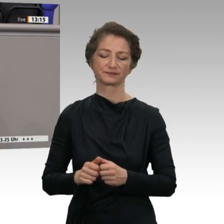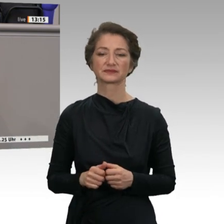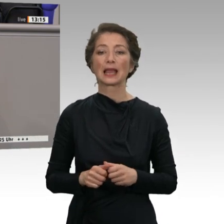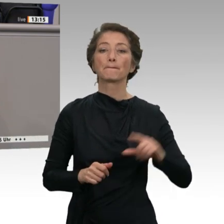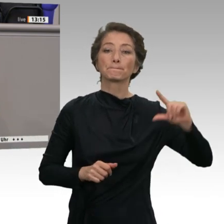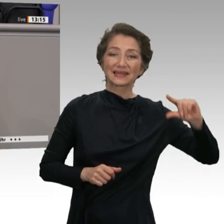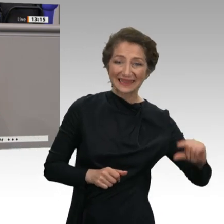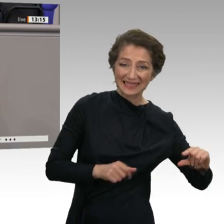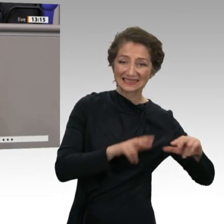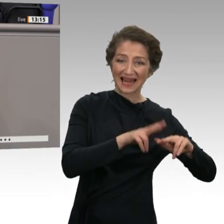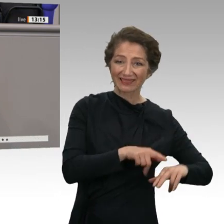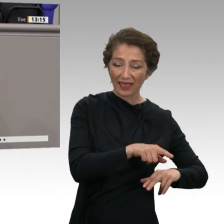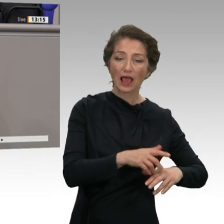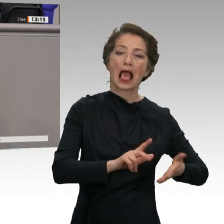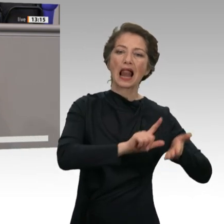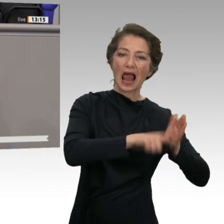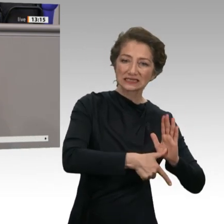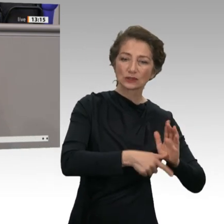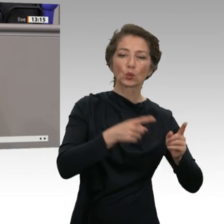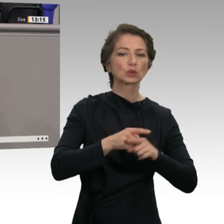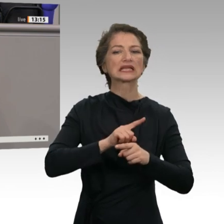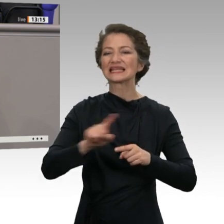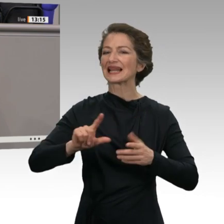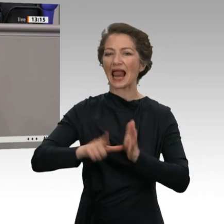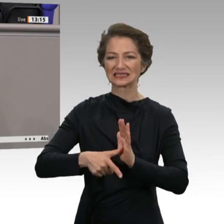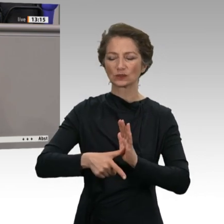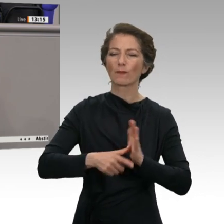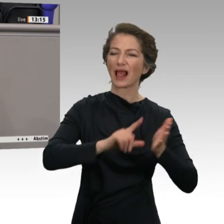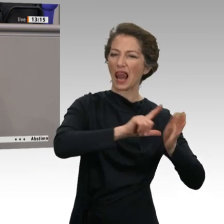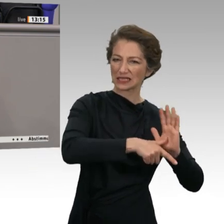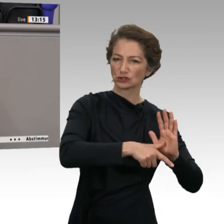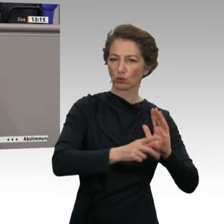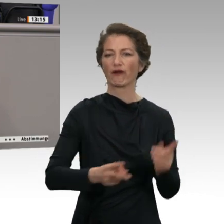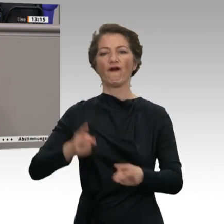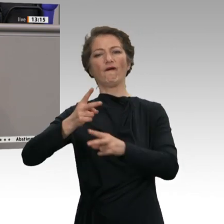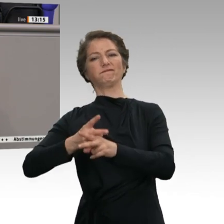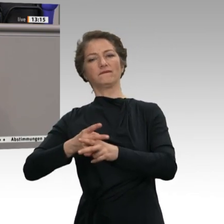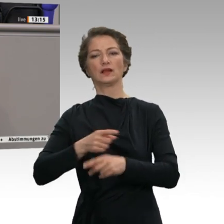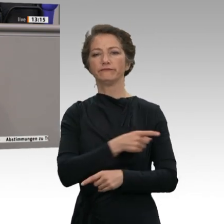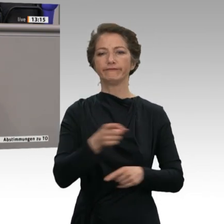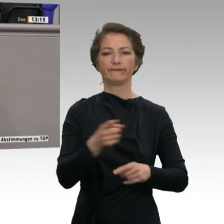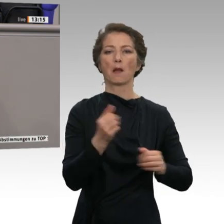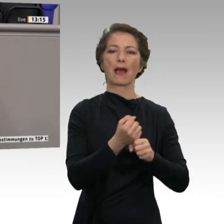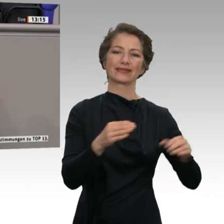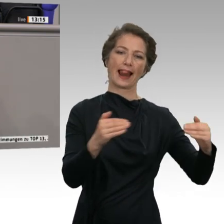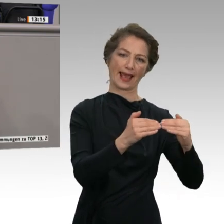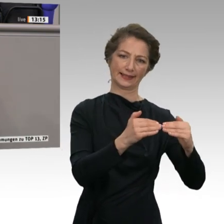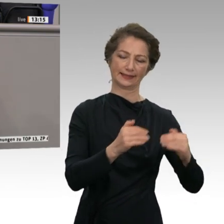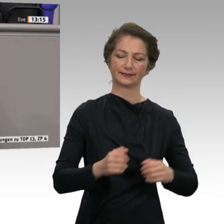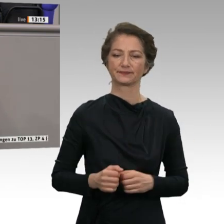nivelliert Leistung und Nichtleistung. Auch der Antrag der Grünen ist weniger zielführend als